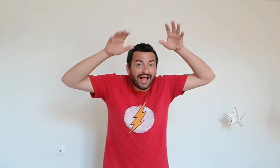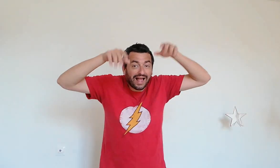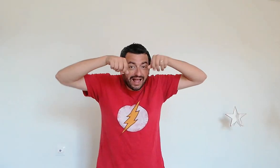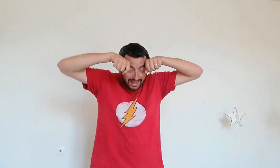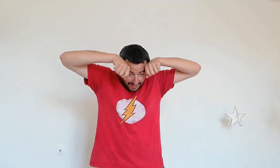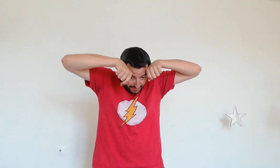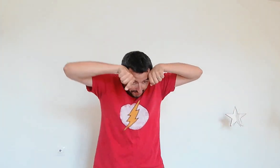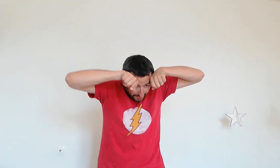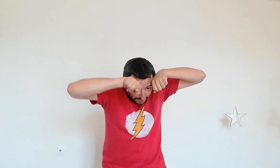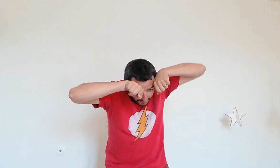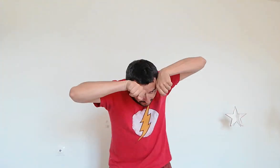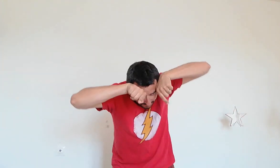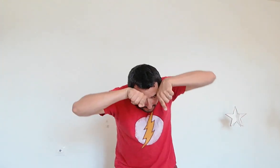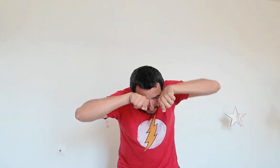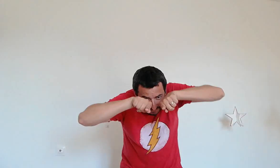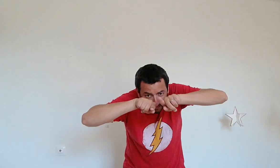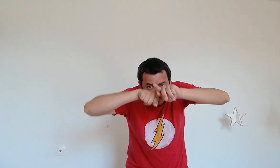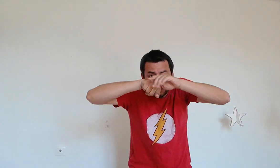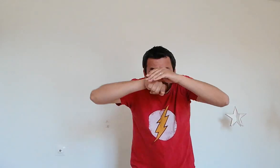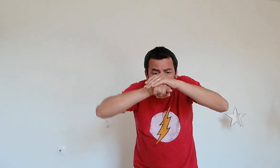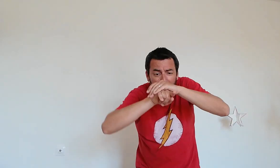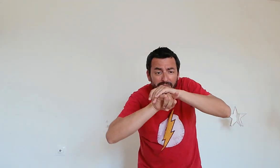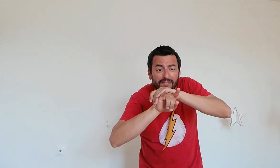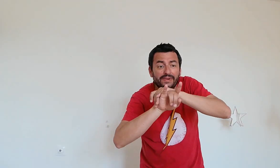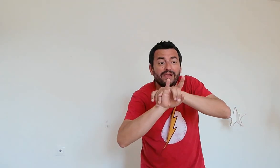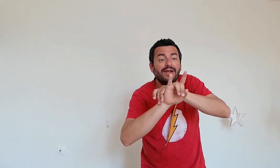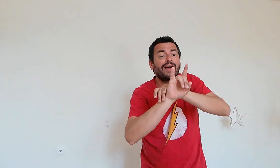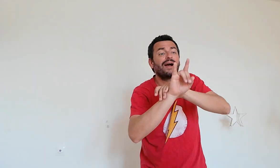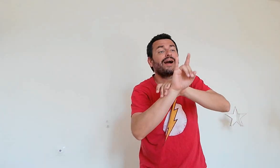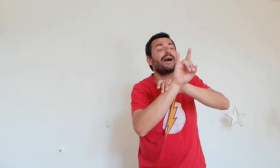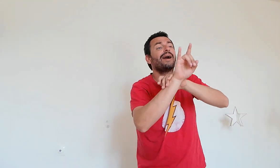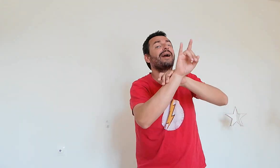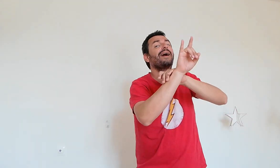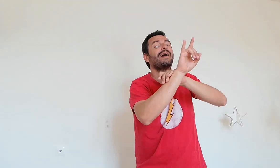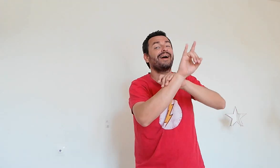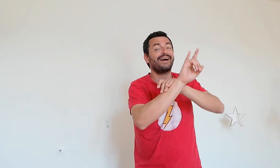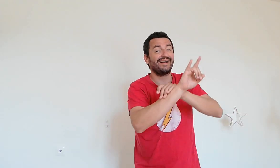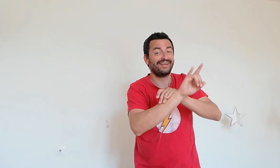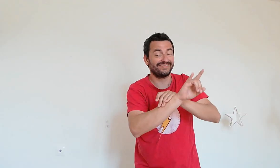heureux. Il sort la tête.